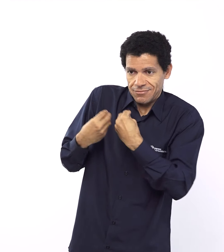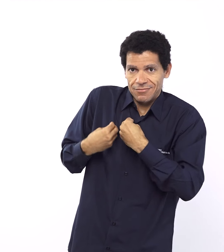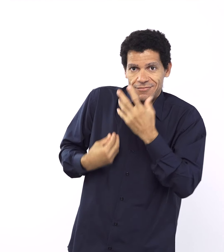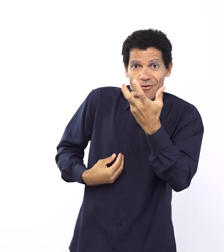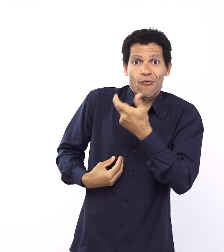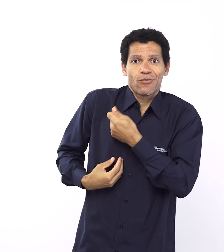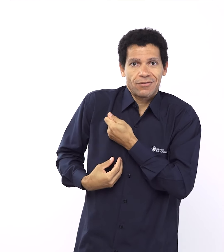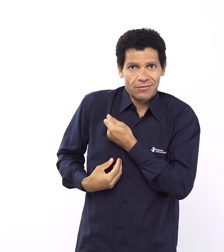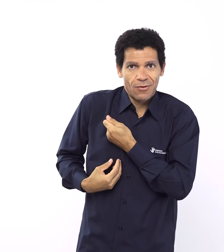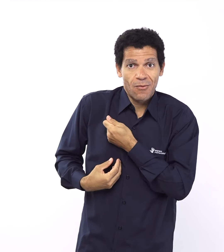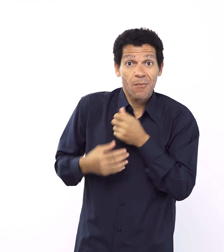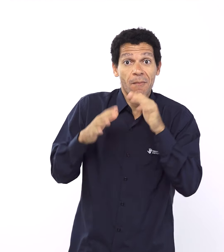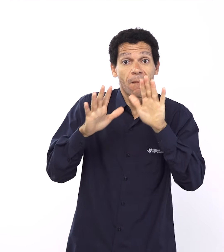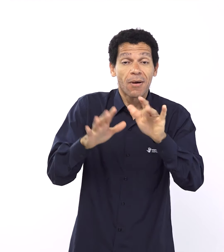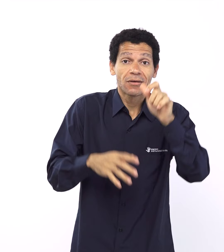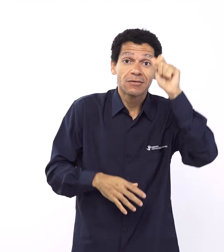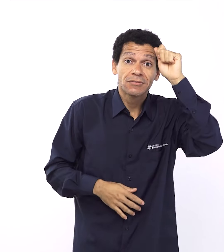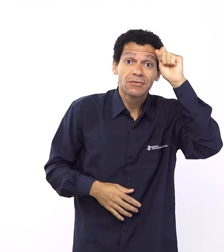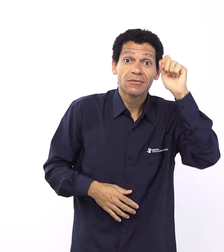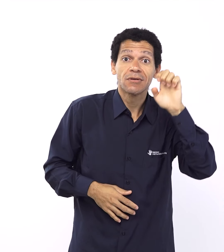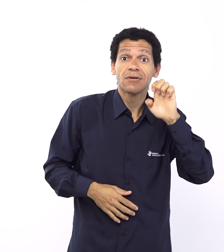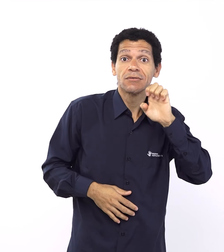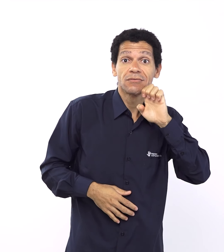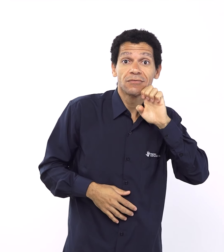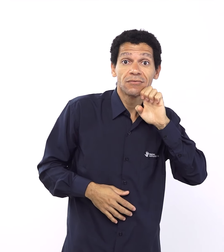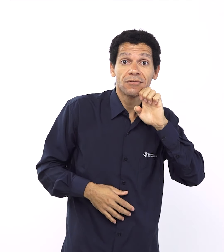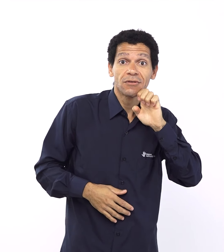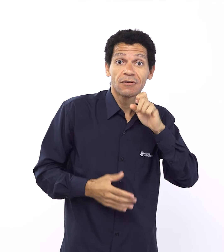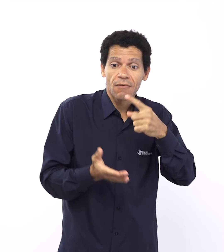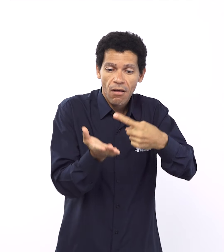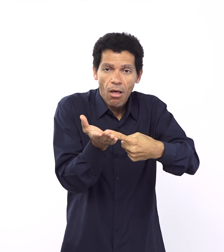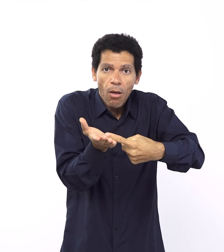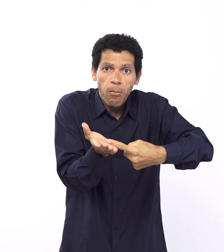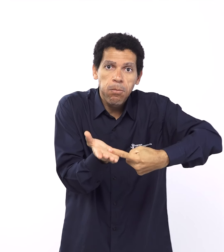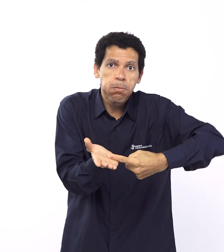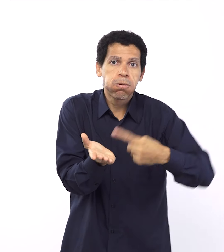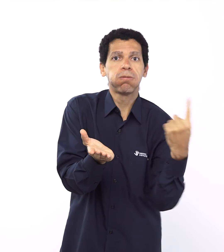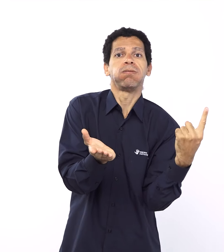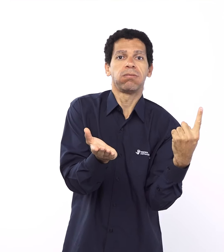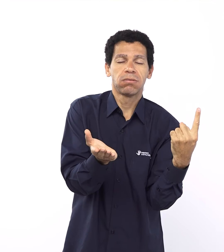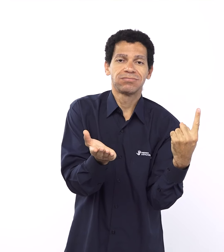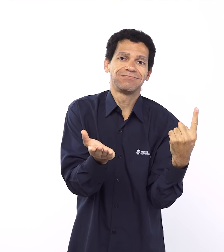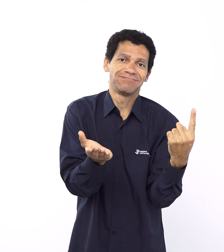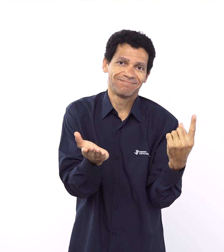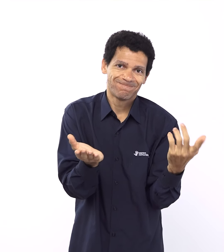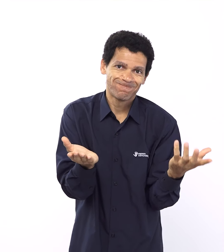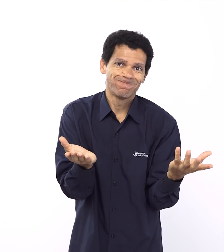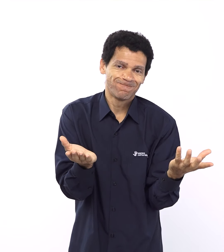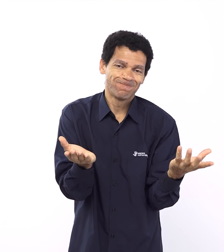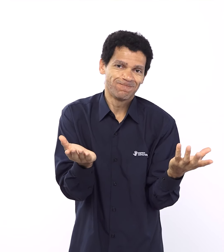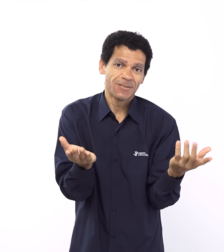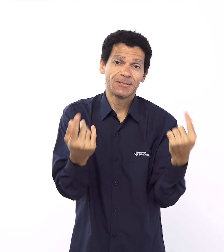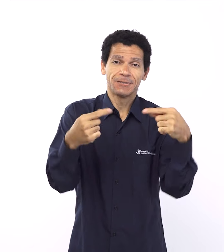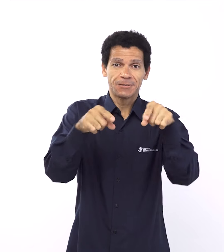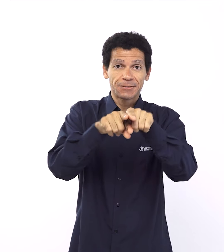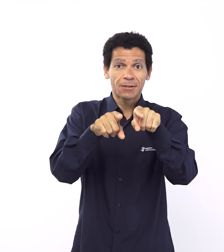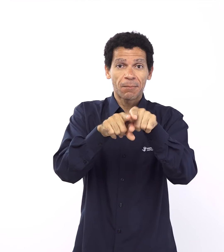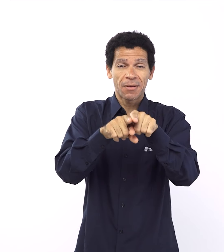em Gênesis 15, quando Abraão corta os animais e faz uma aliança com Deus. E eu digo agora da seriedade, justamente